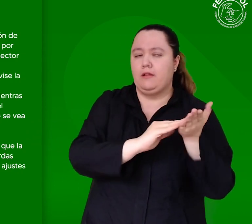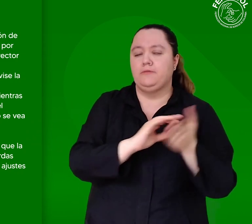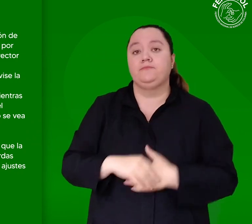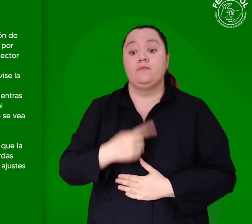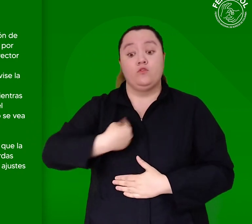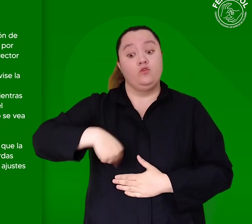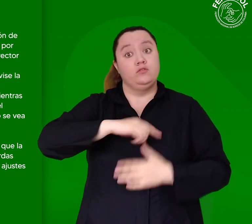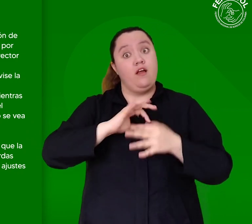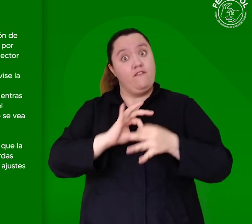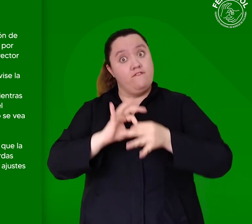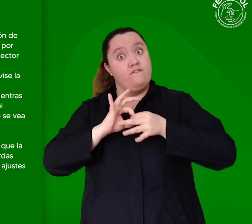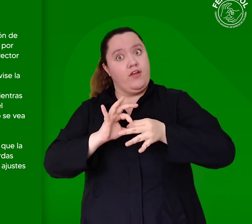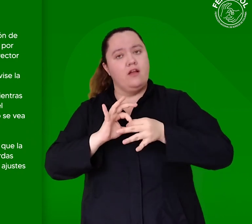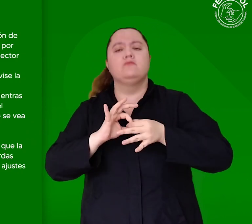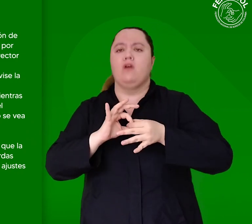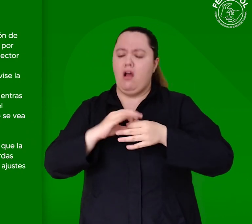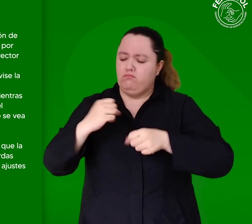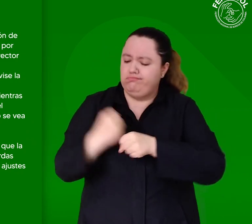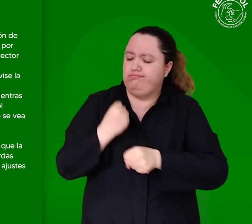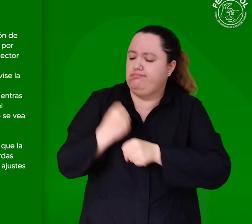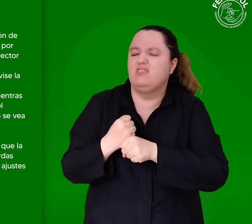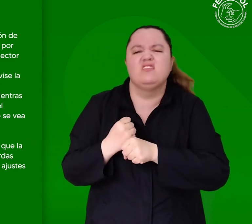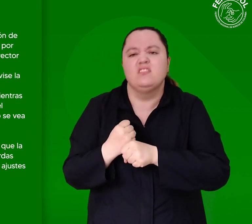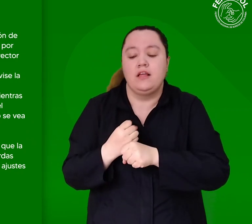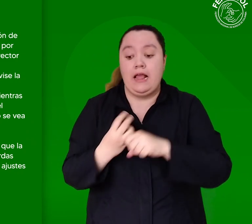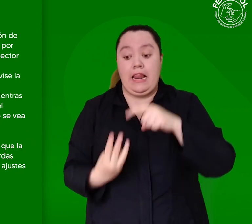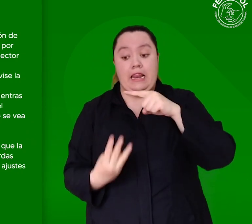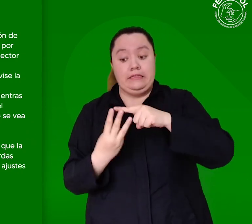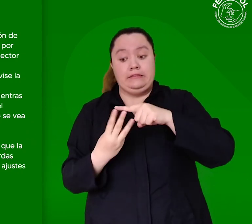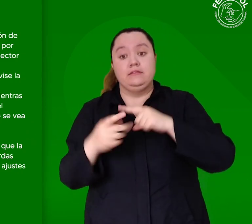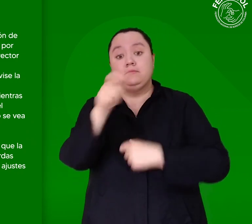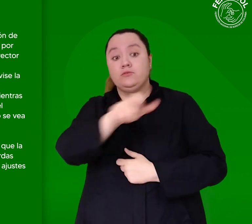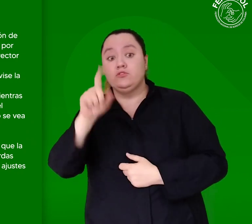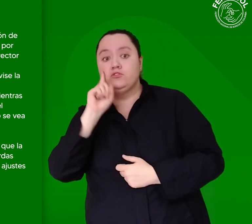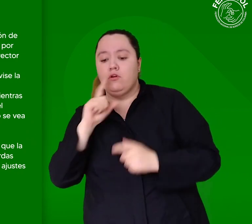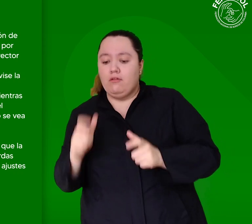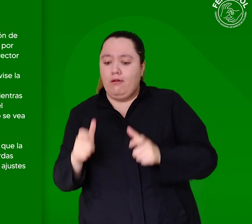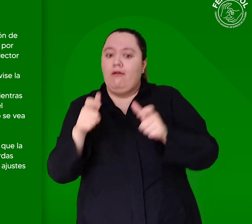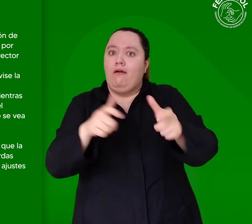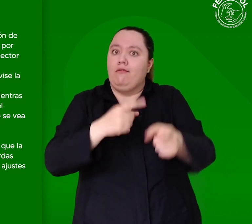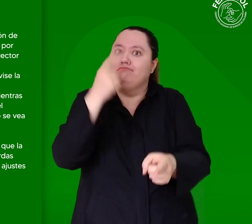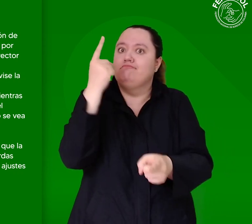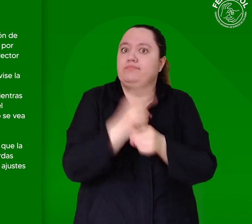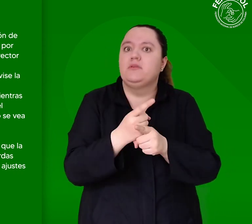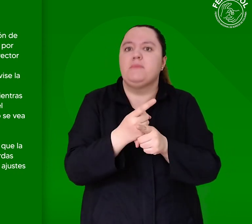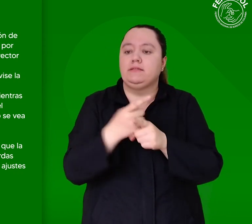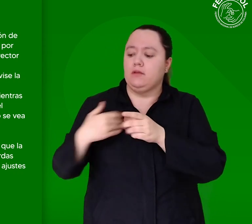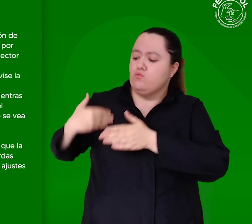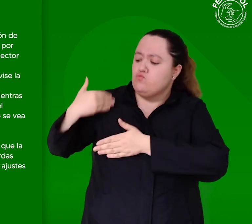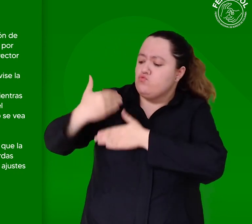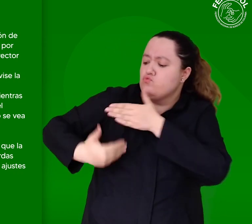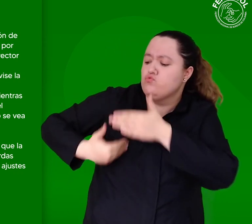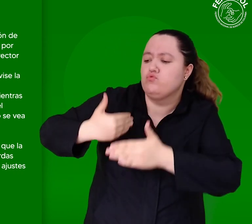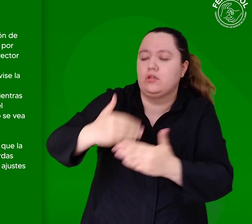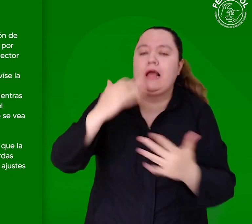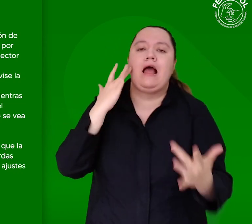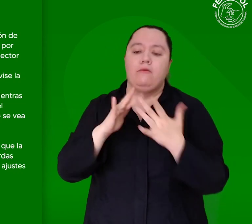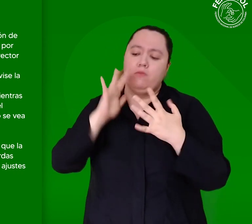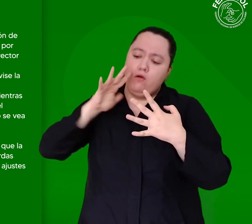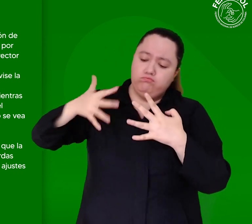Desde FENASCOL seguimos trabajando para que la licencia de conducción para las personas sordas sea una realidad y el proceso